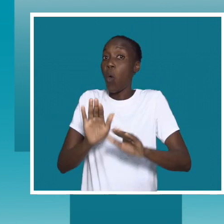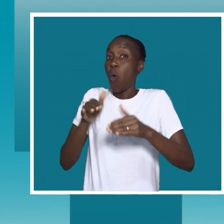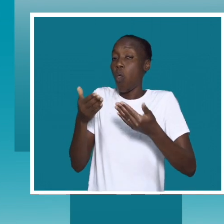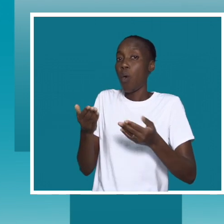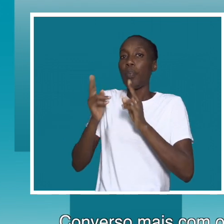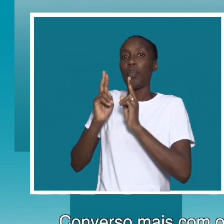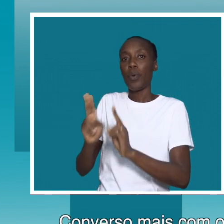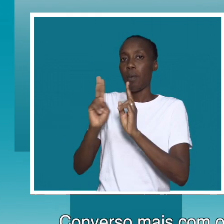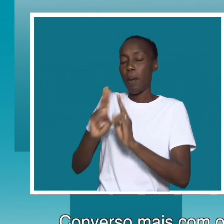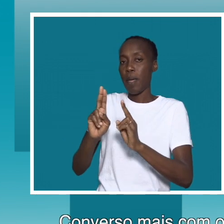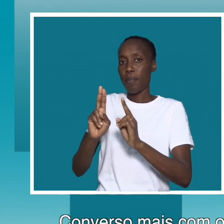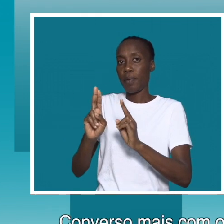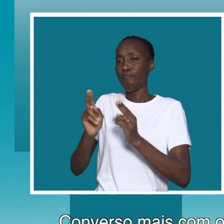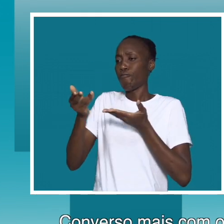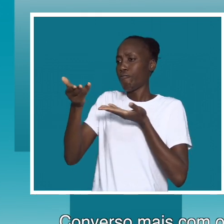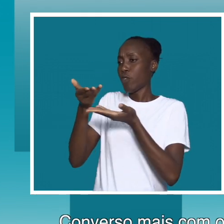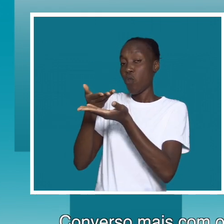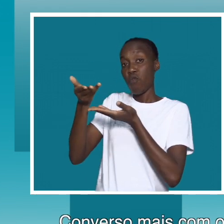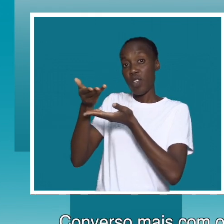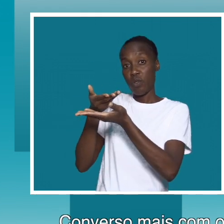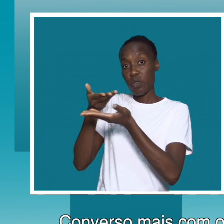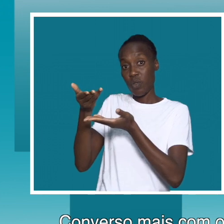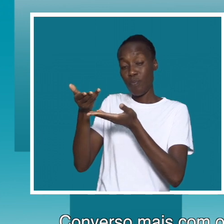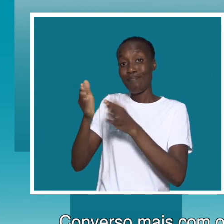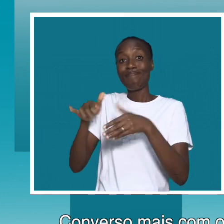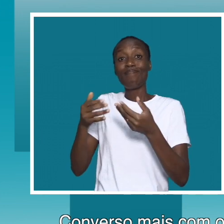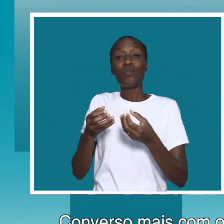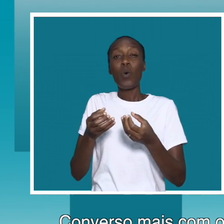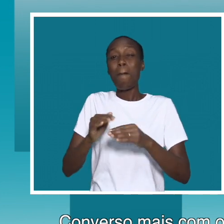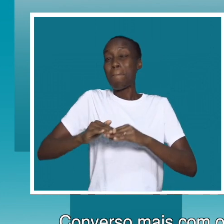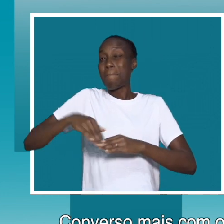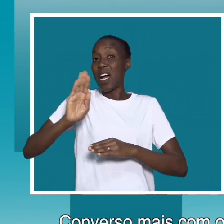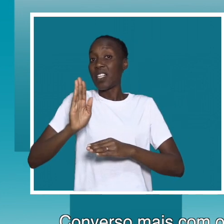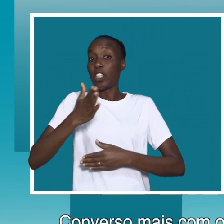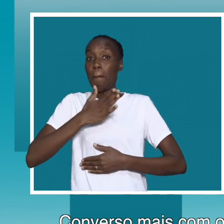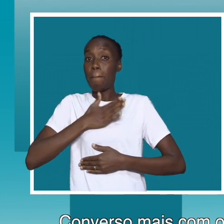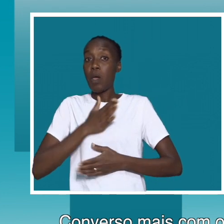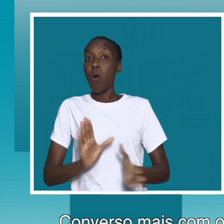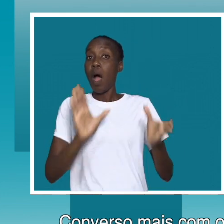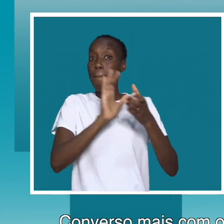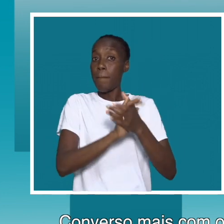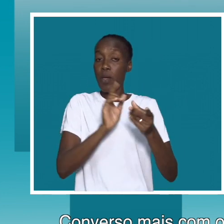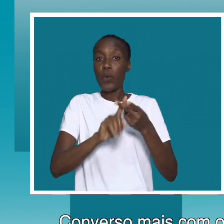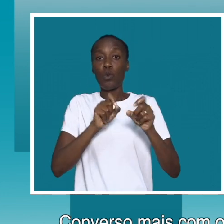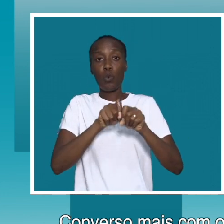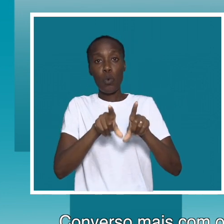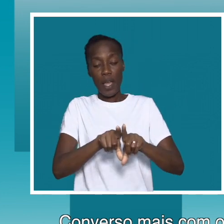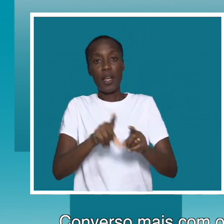normalmente conversou com conversou muito mais com os meus amigos colegas na escola